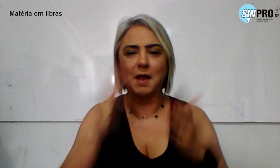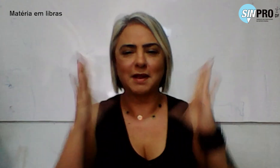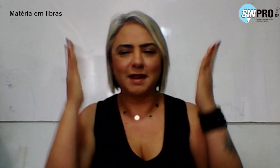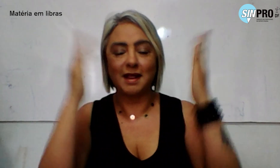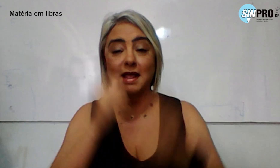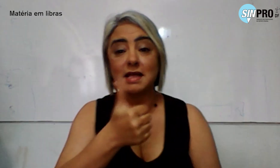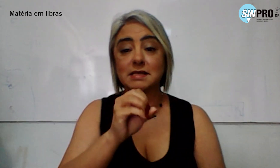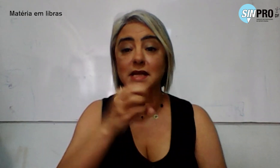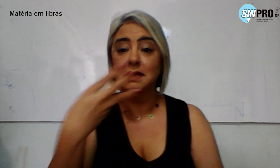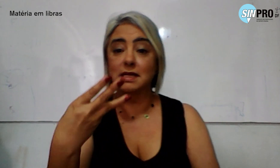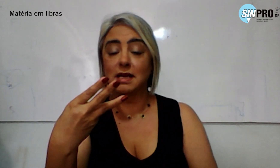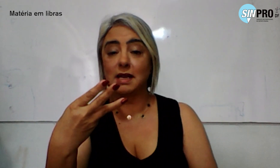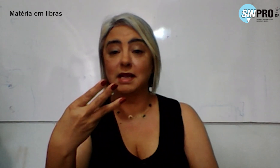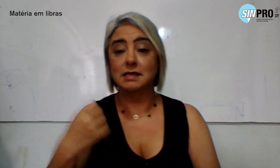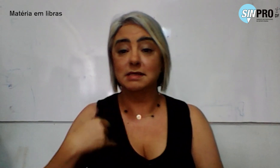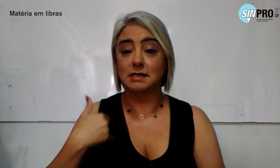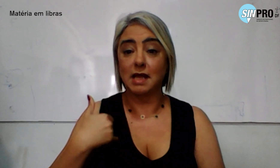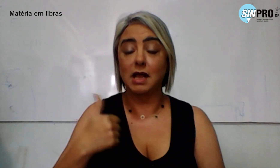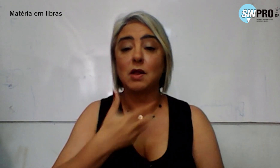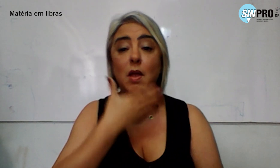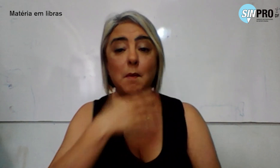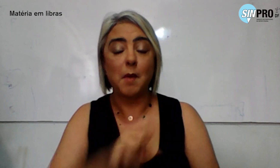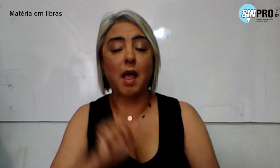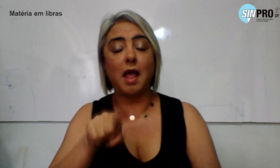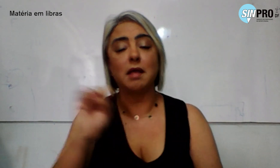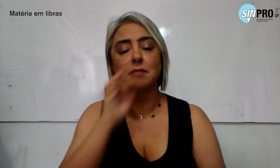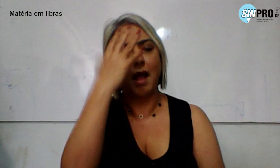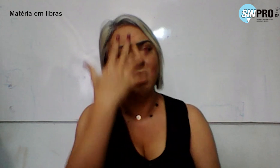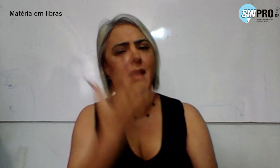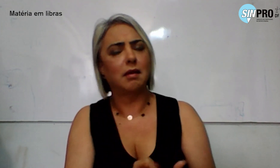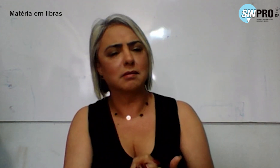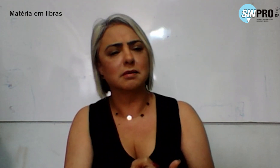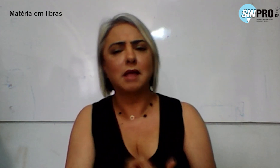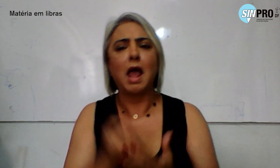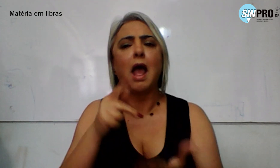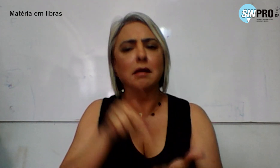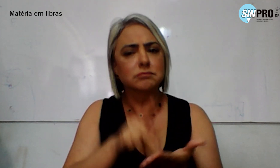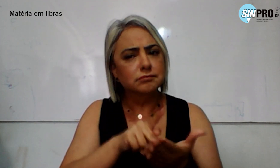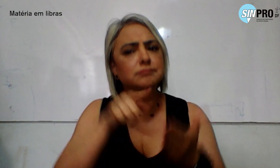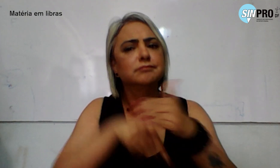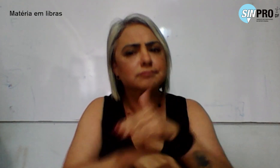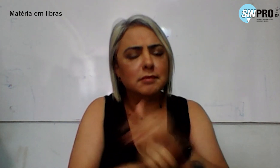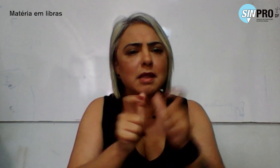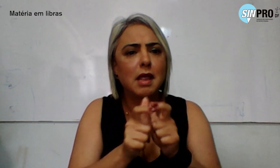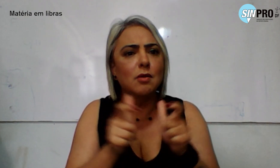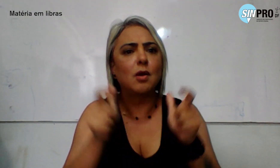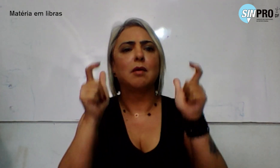anos de Paulo Freire, é essencial reconhecer a profundidade e a amplitude de seu